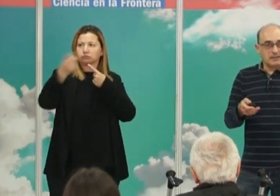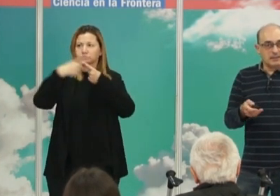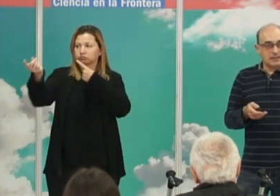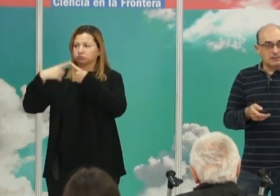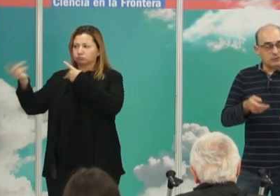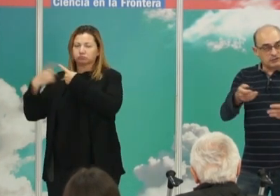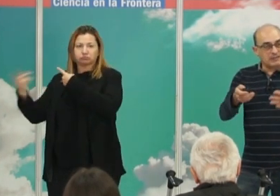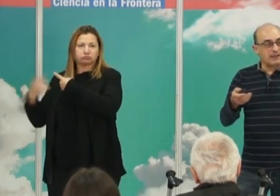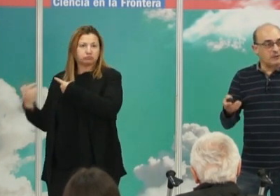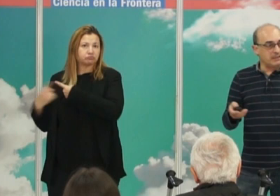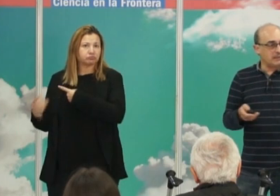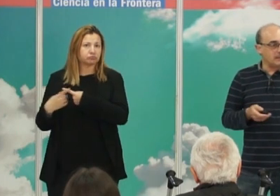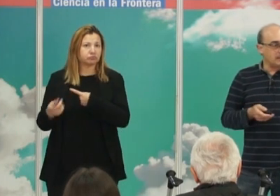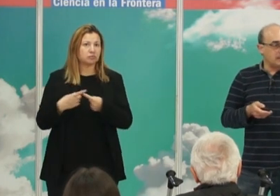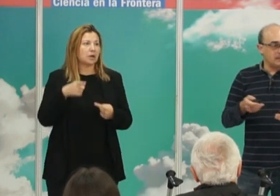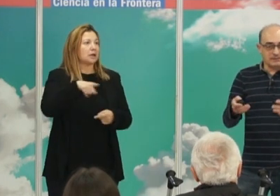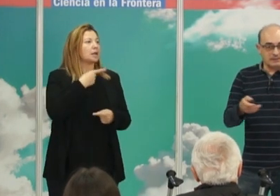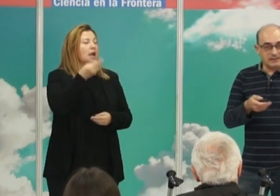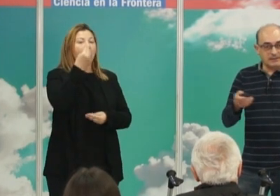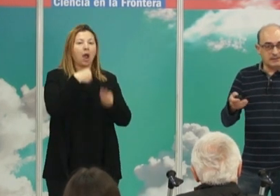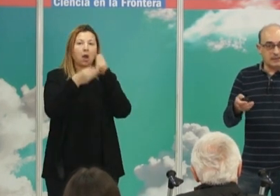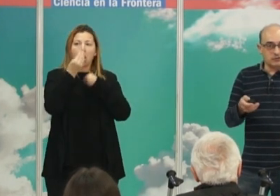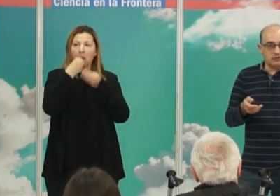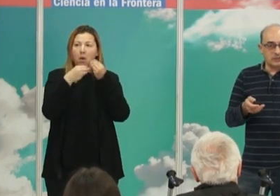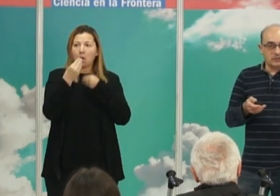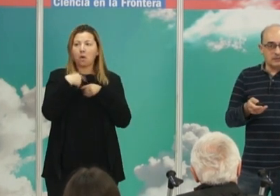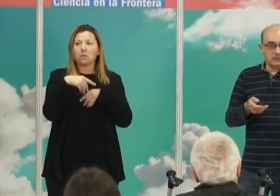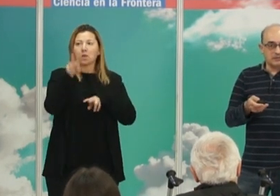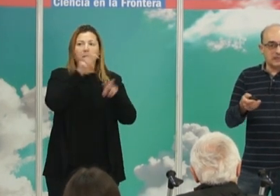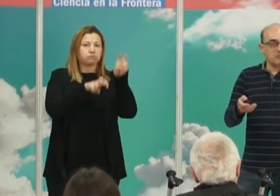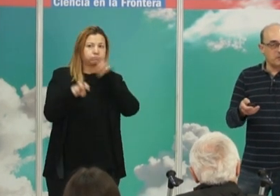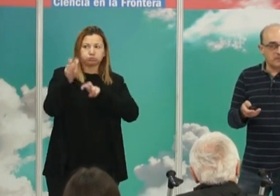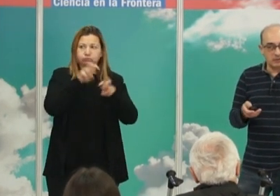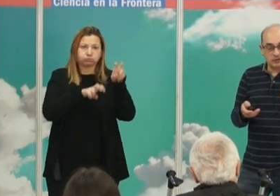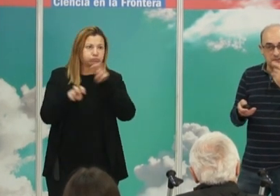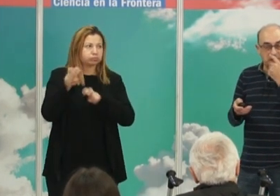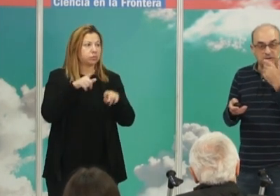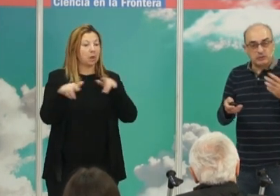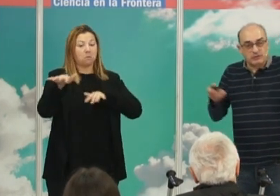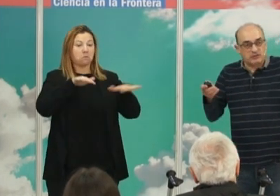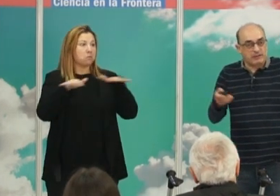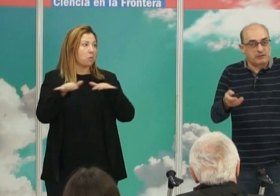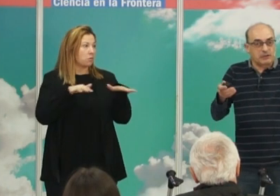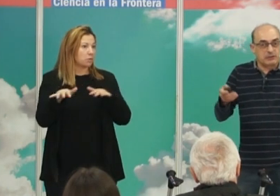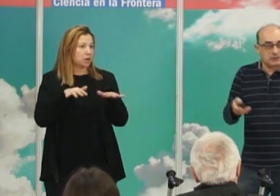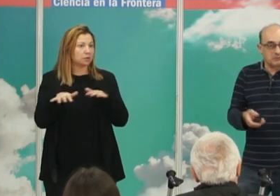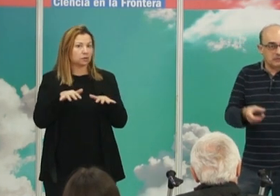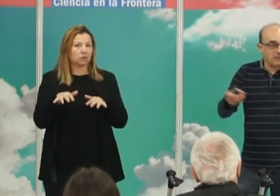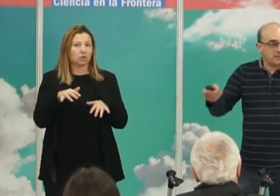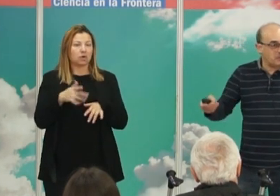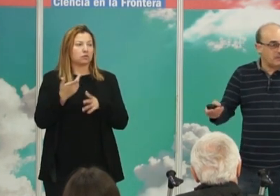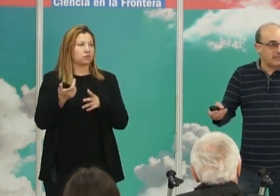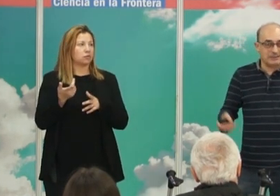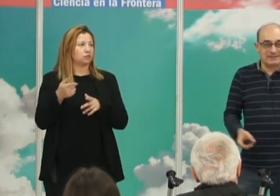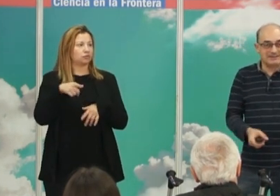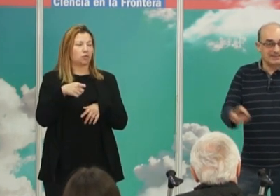buscan la comida y, digamos, están en movimiento siempre. Cuando tú eres un cazador-recolector, te